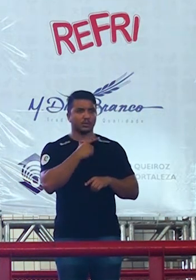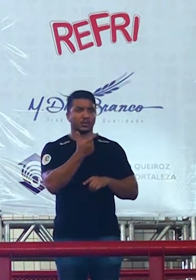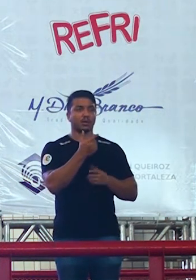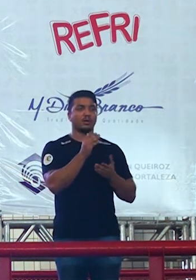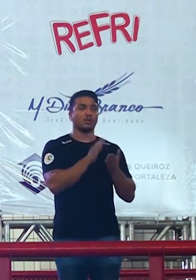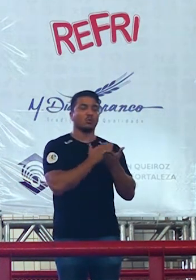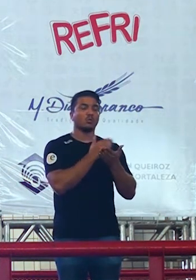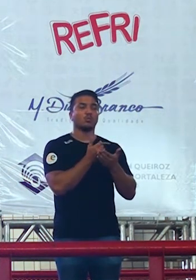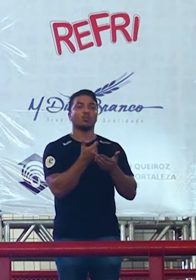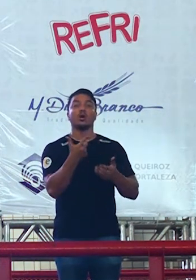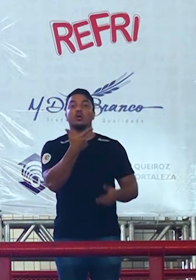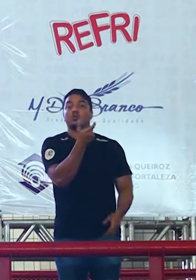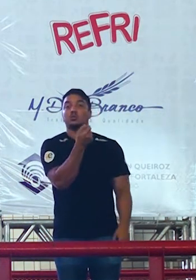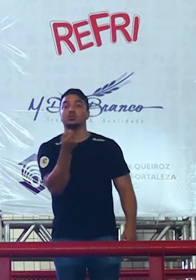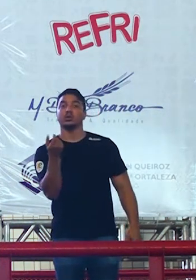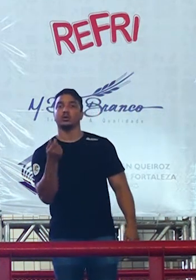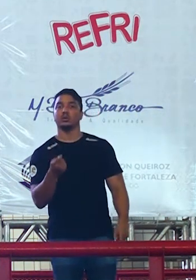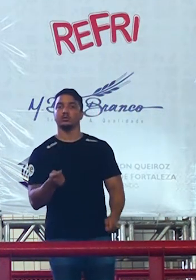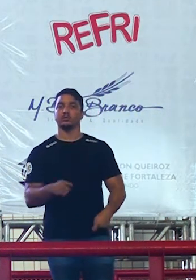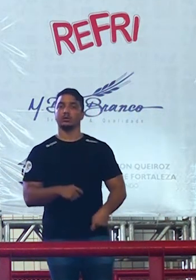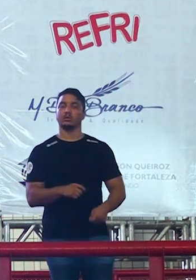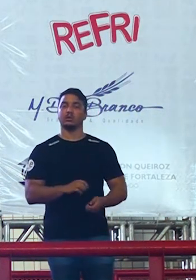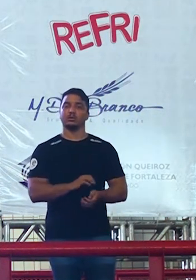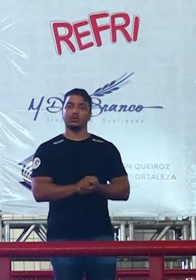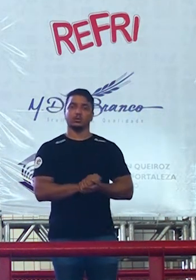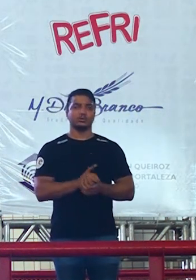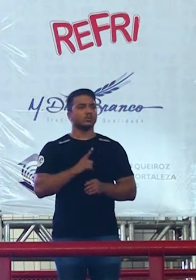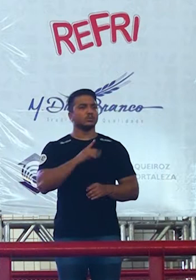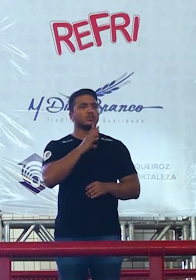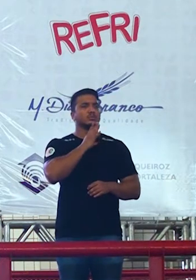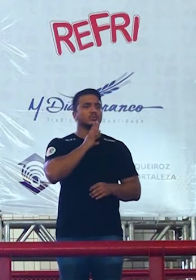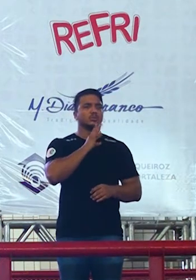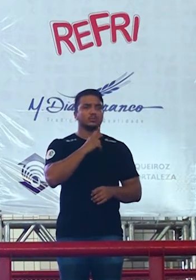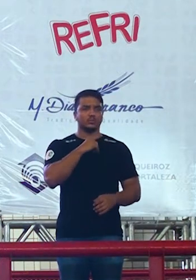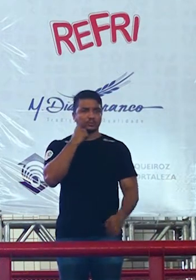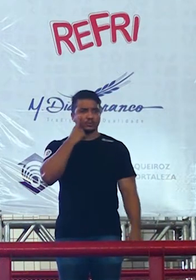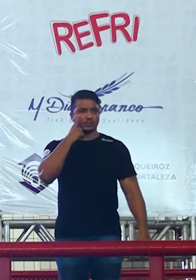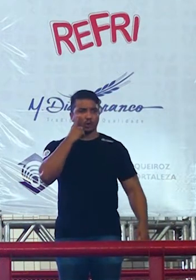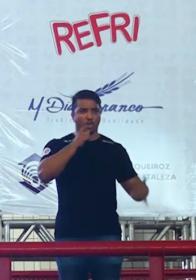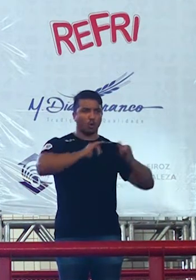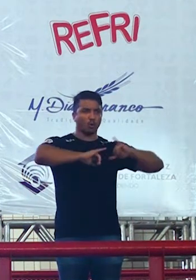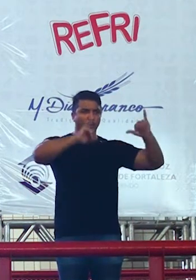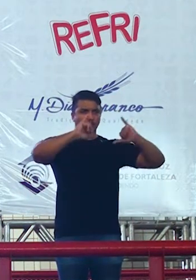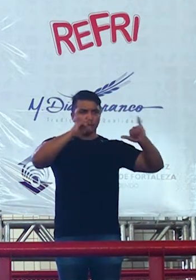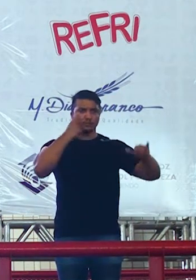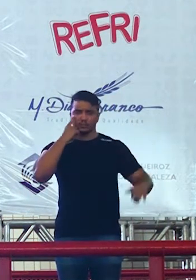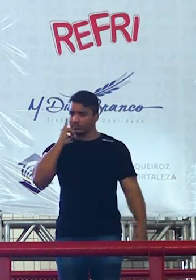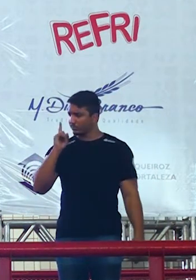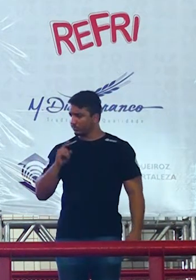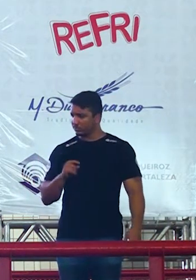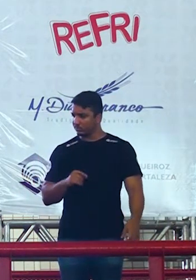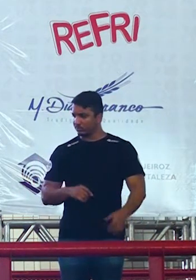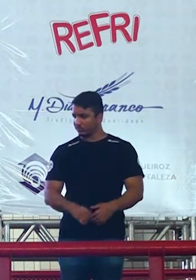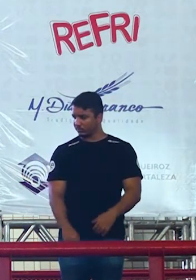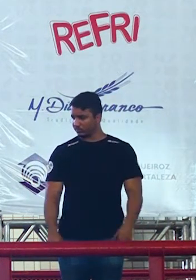páginas pessoal alguém aqui já ouviu falar desta campanha que está na revista